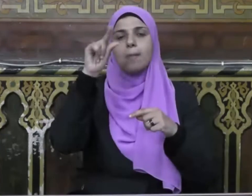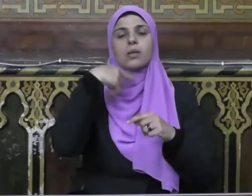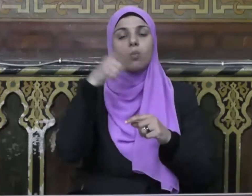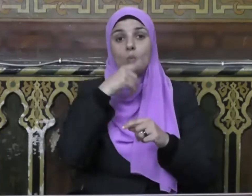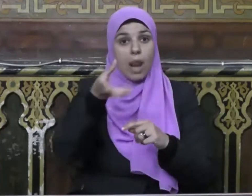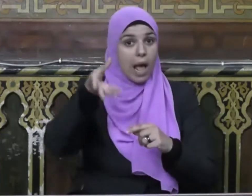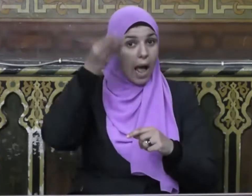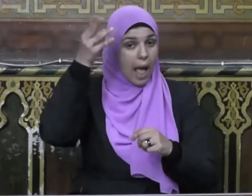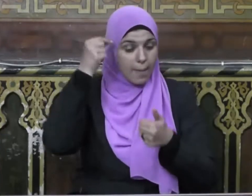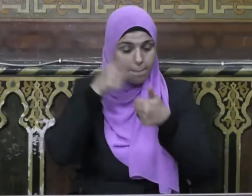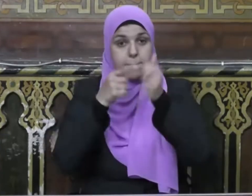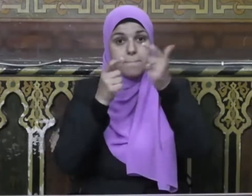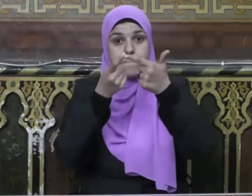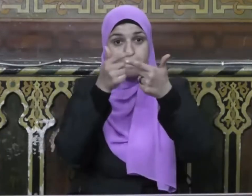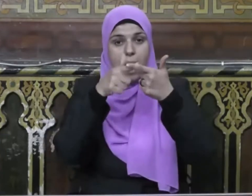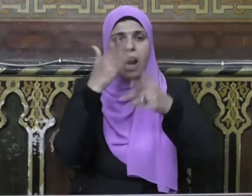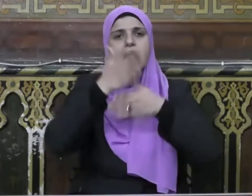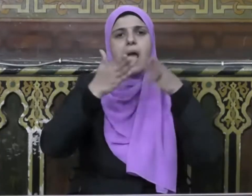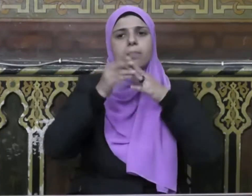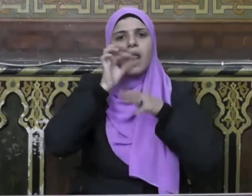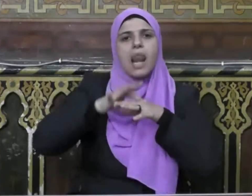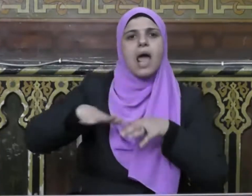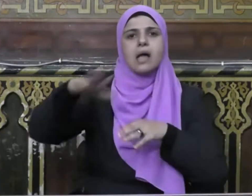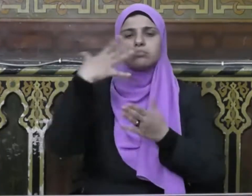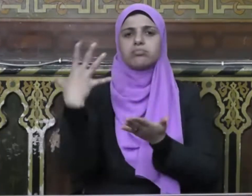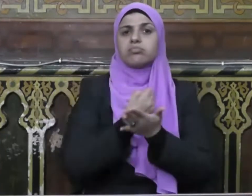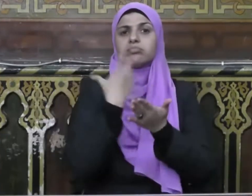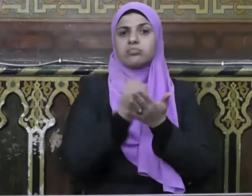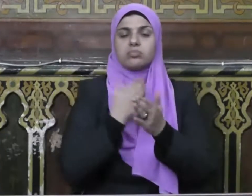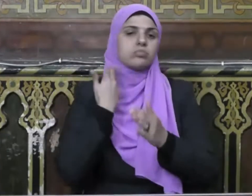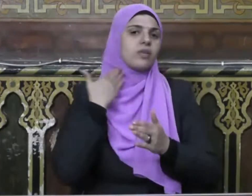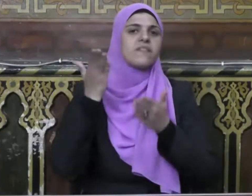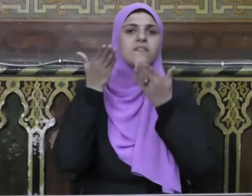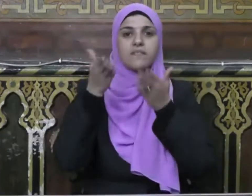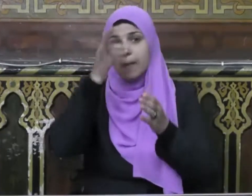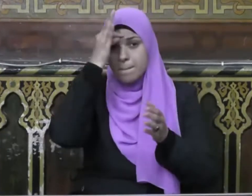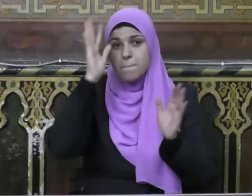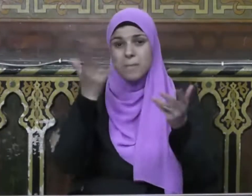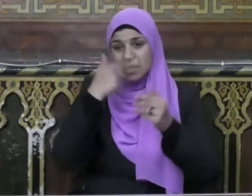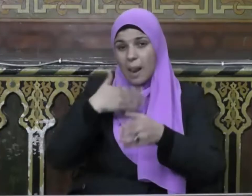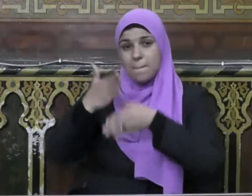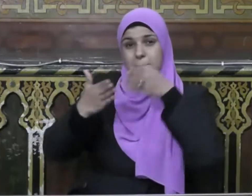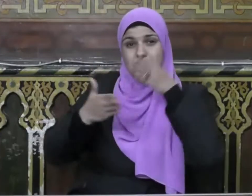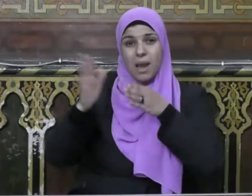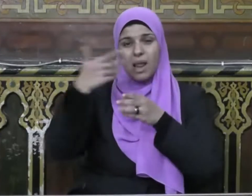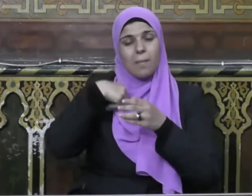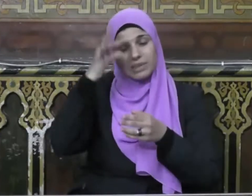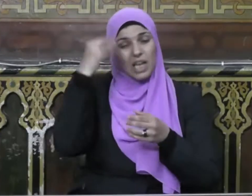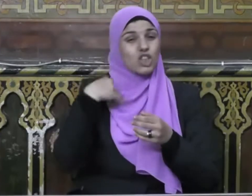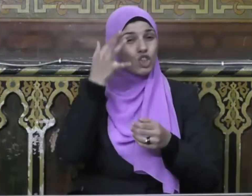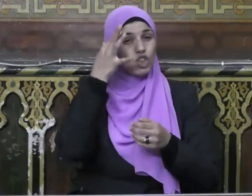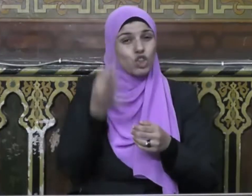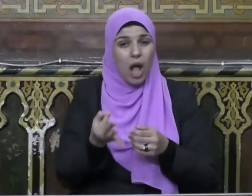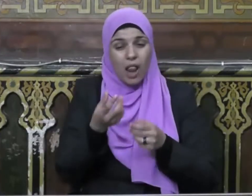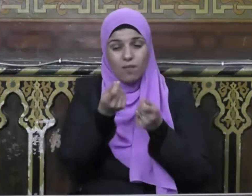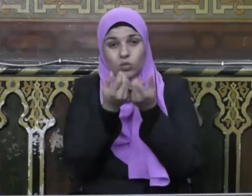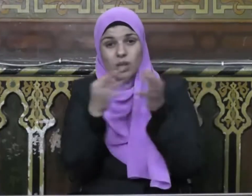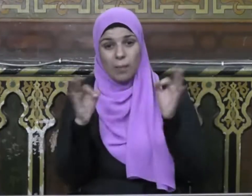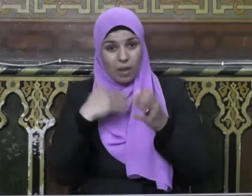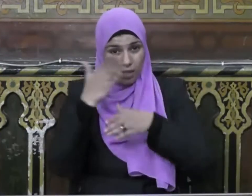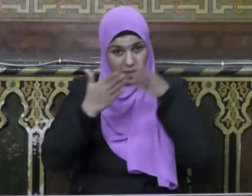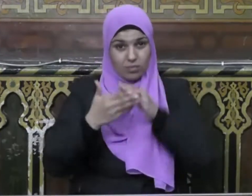بالعلم والمال يبني الناس ملكهم لم يبنى ملك على جهل